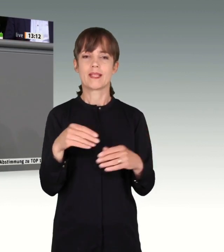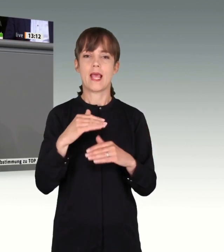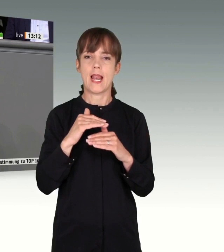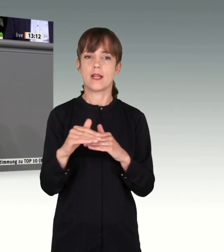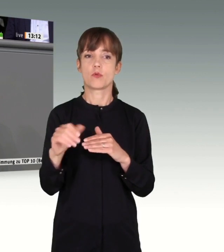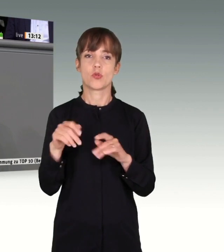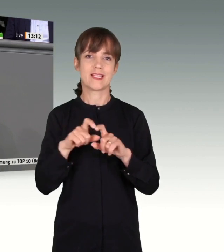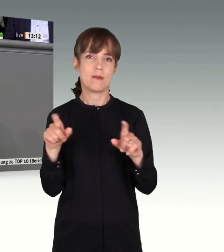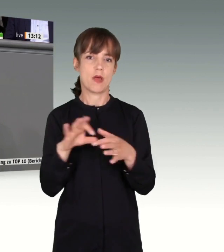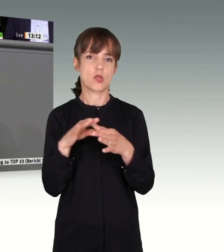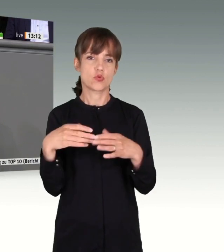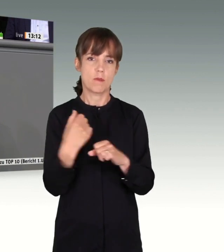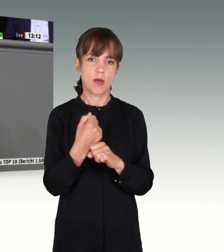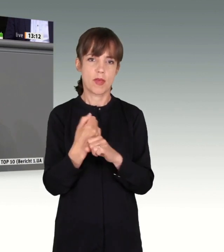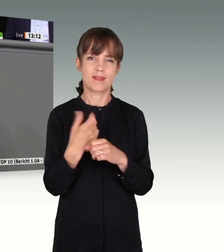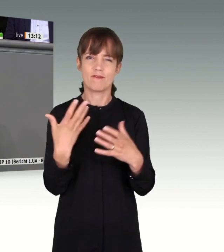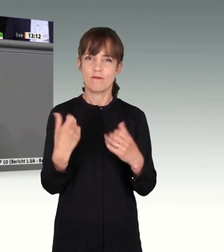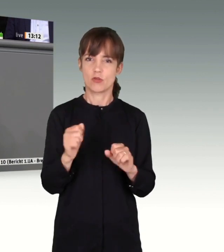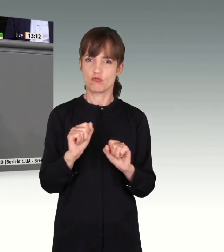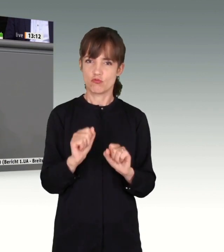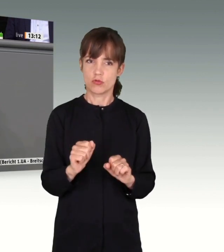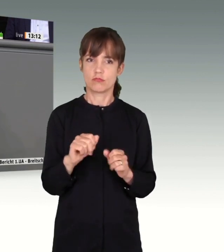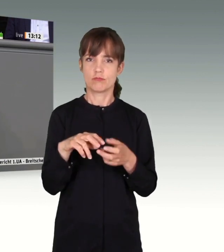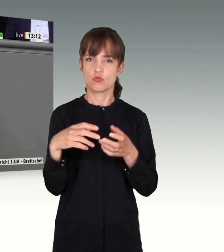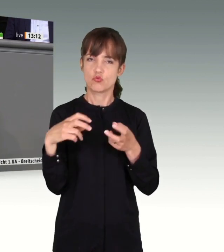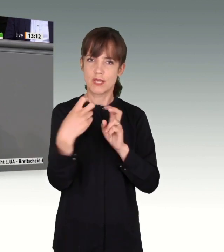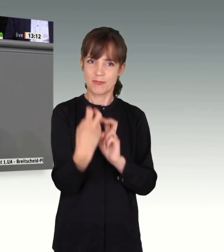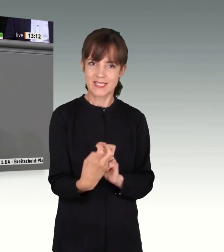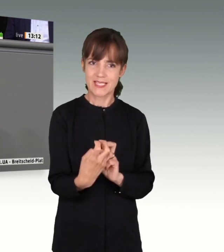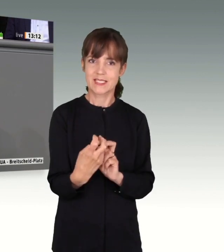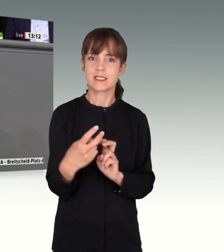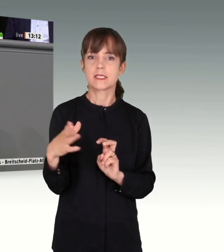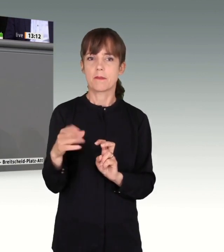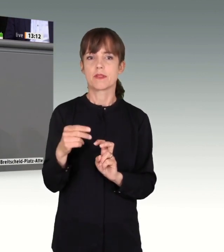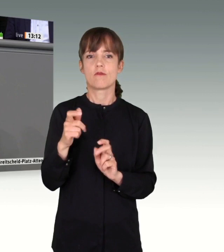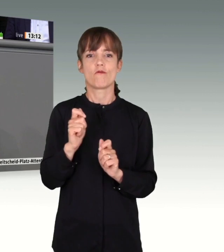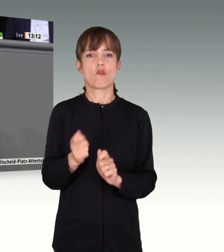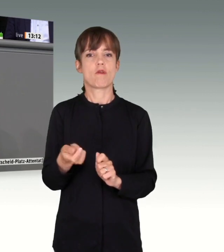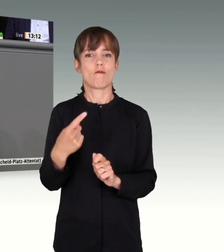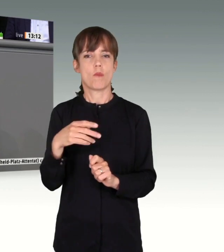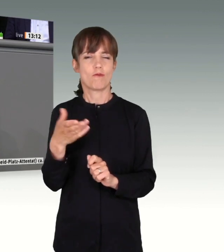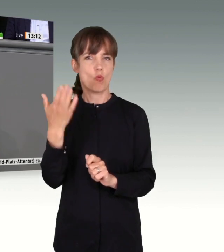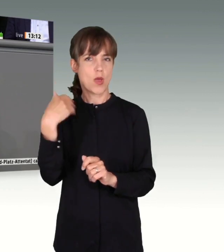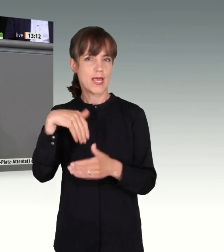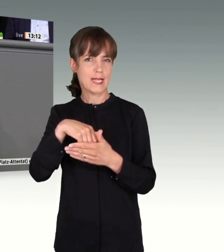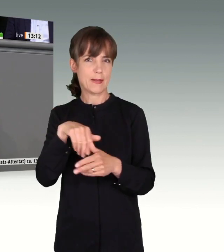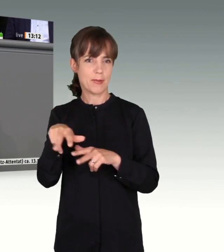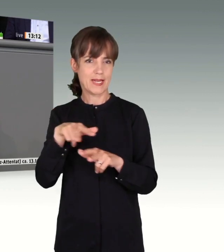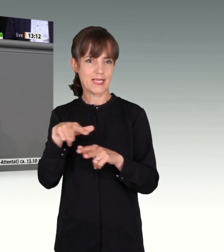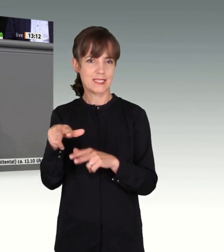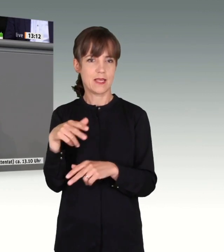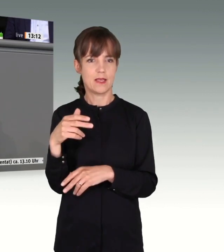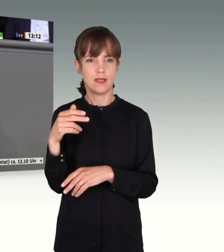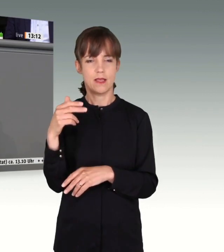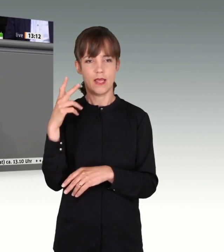Zusammenarbeit des Verfassungsschutzes zusammensetzen müssen, um etwa den Vorschlag des früheren Innenministers Thomas